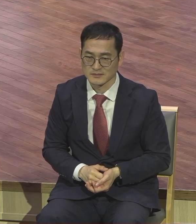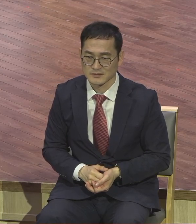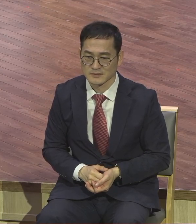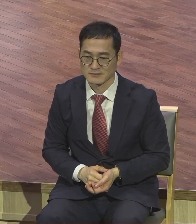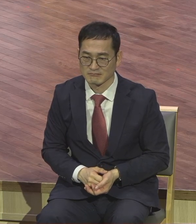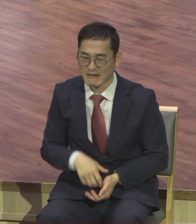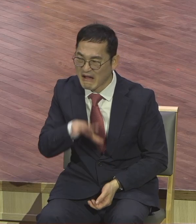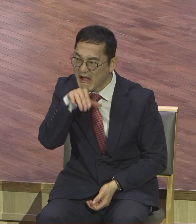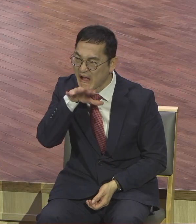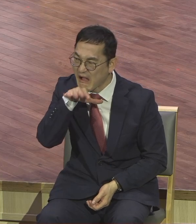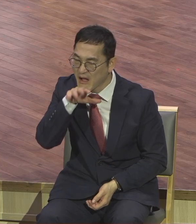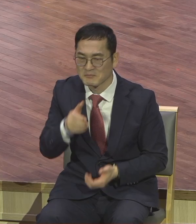무리입니다.